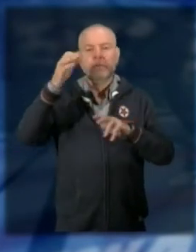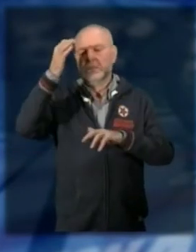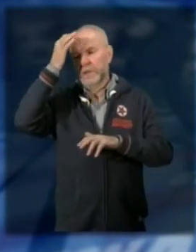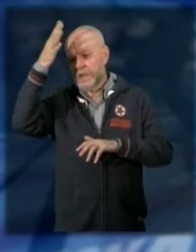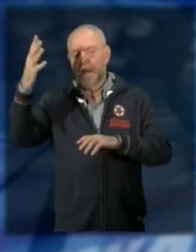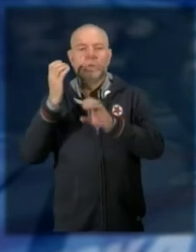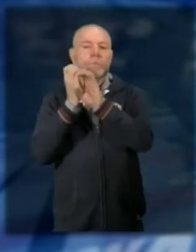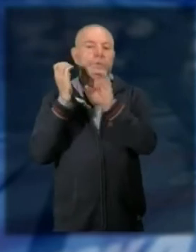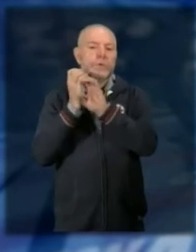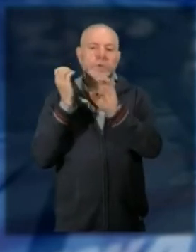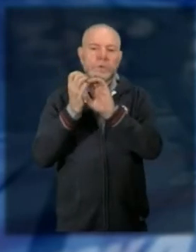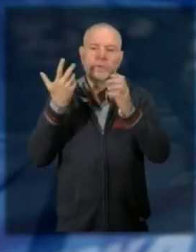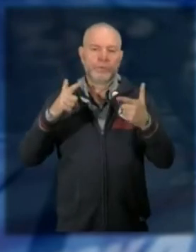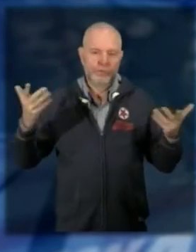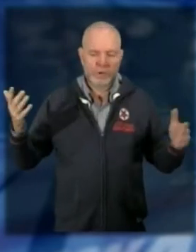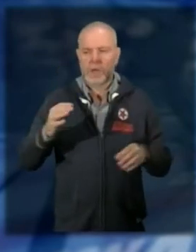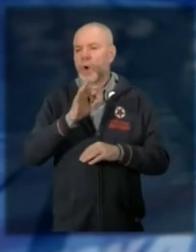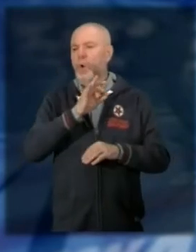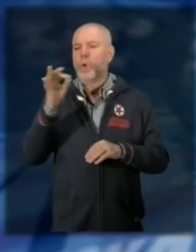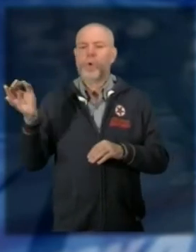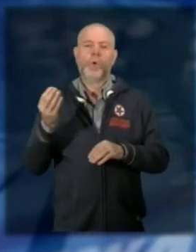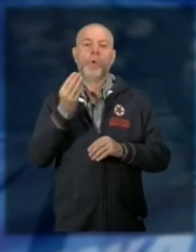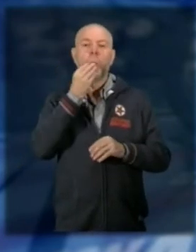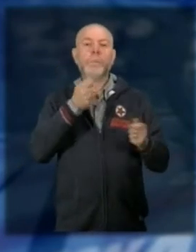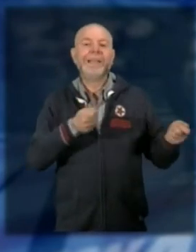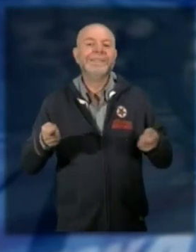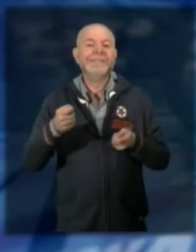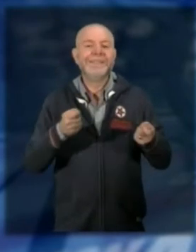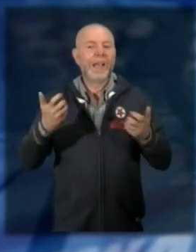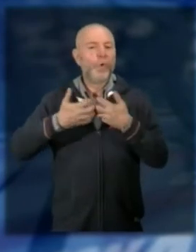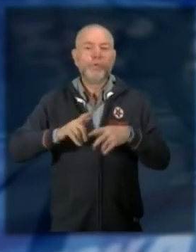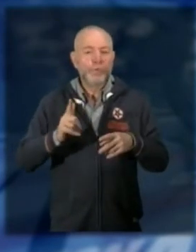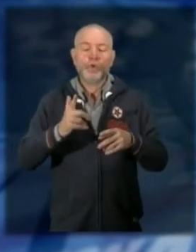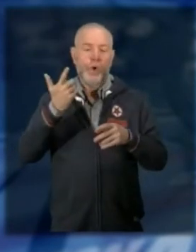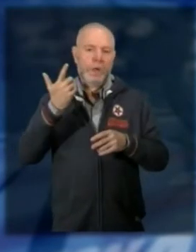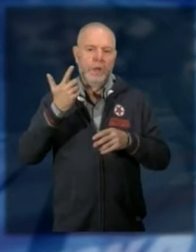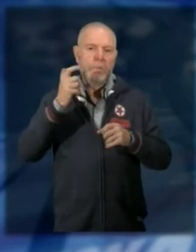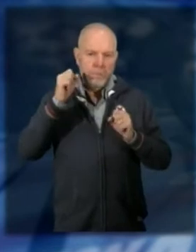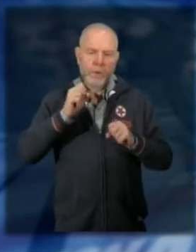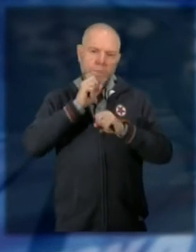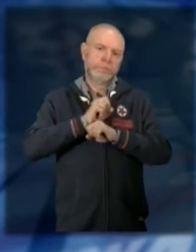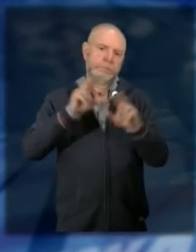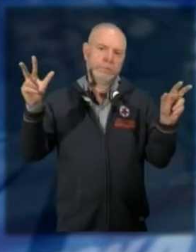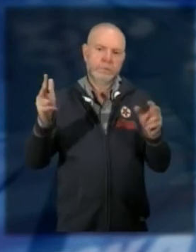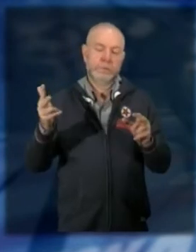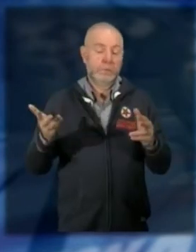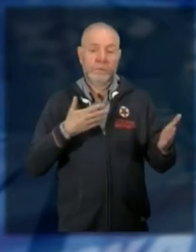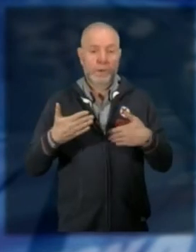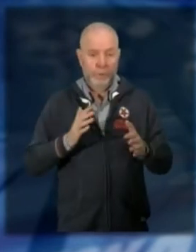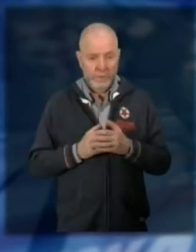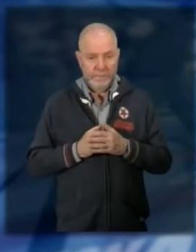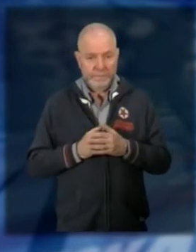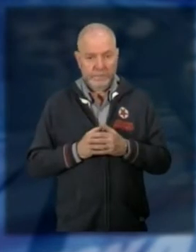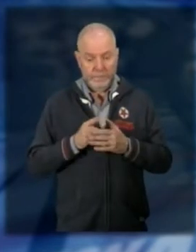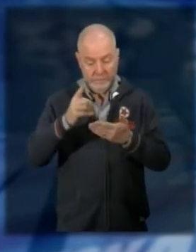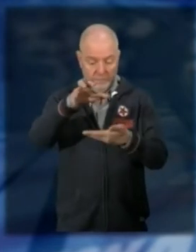dello scuolabus quel giorno piuttosto che la mensa come parimenti indicando nella scheda